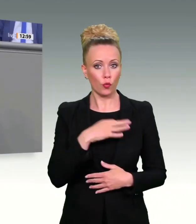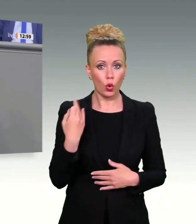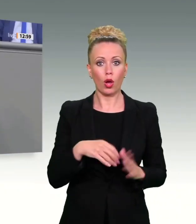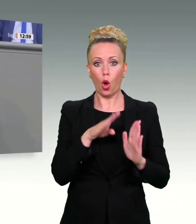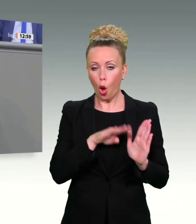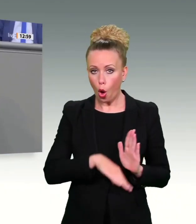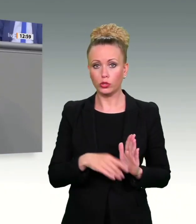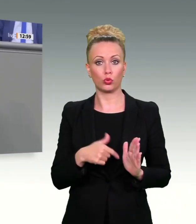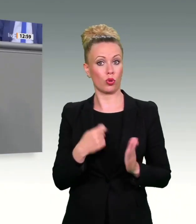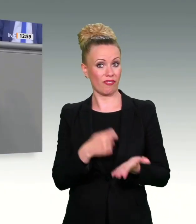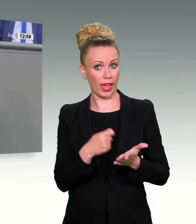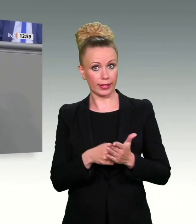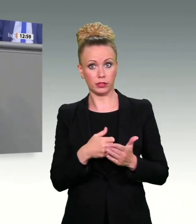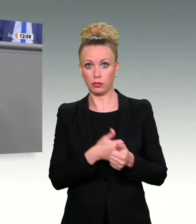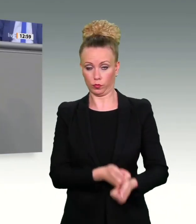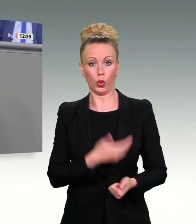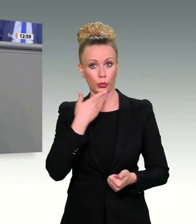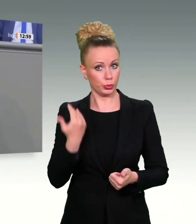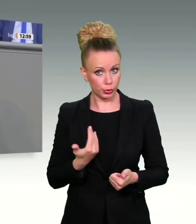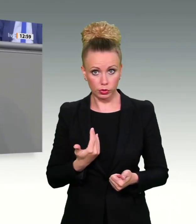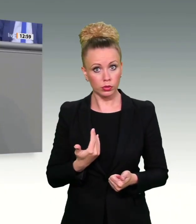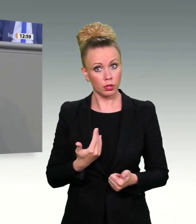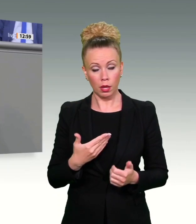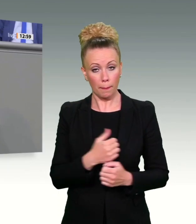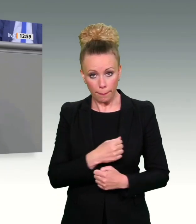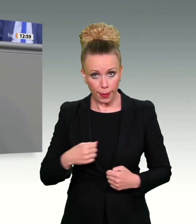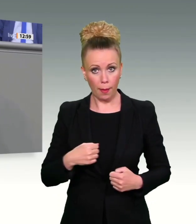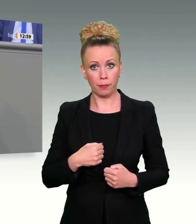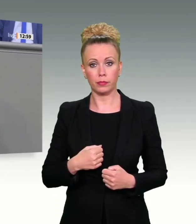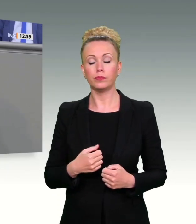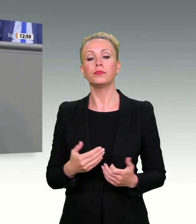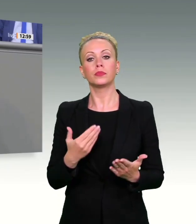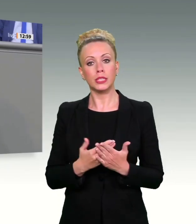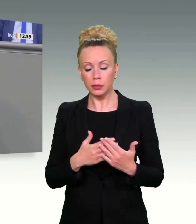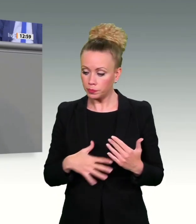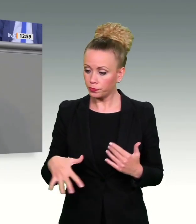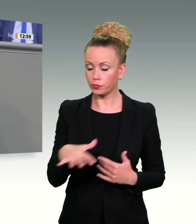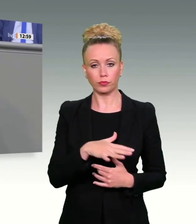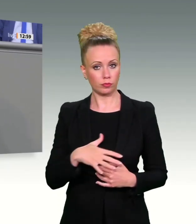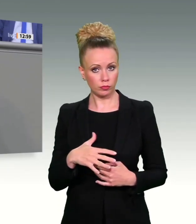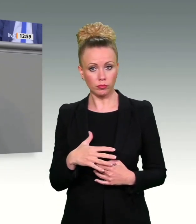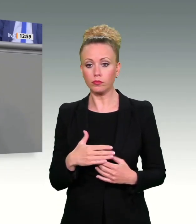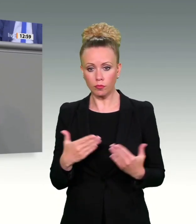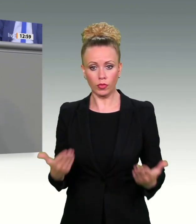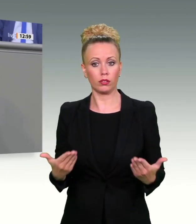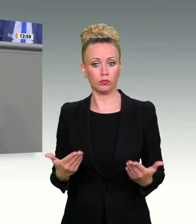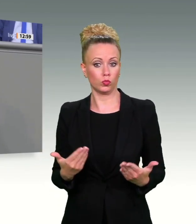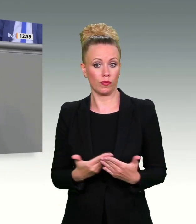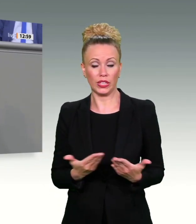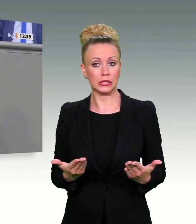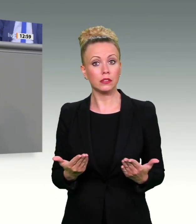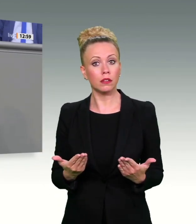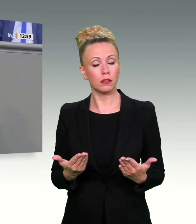Und weil das so ist, müssen die Bundesregierung und der Bundestag jetzt das einzig Richtige machen, was aus diesem Urteil folgen kann. Und das ist die